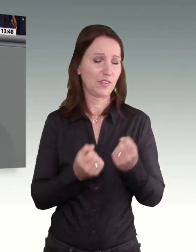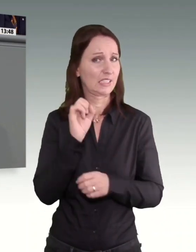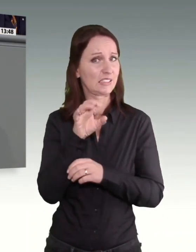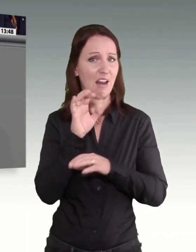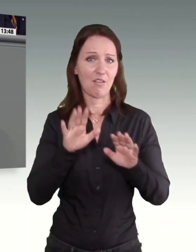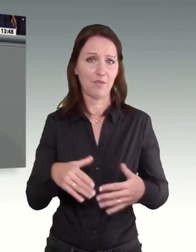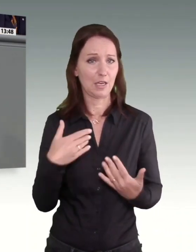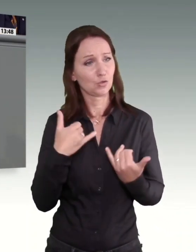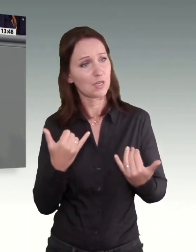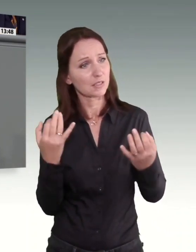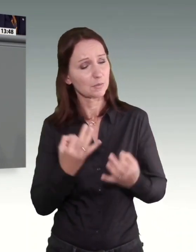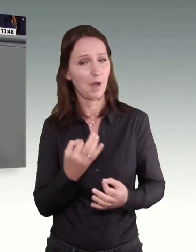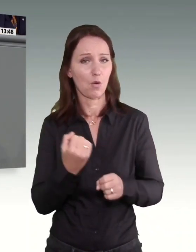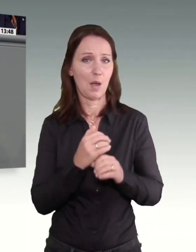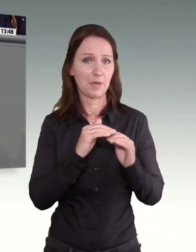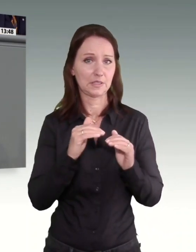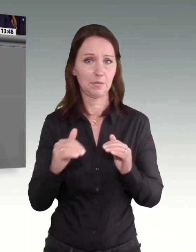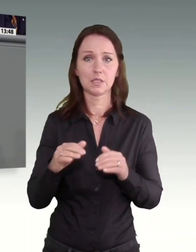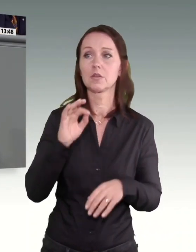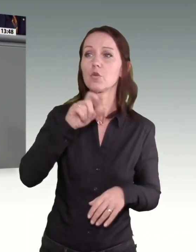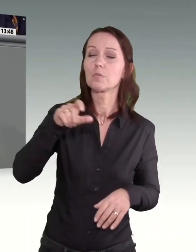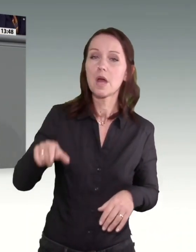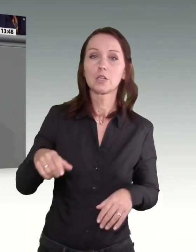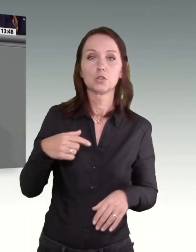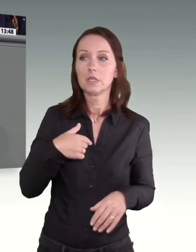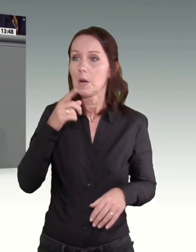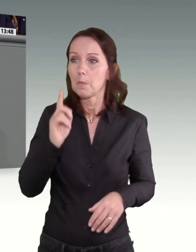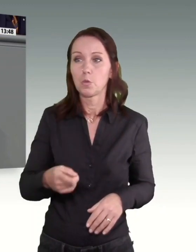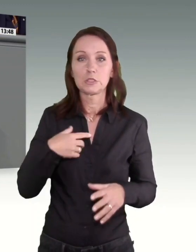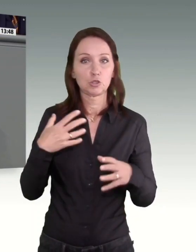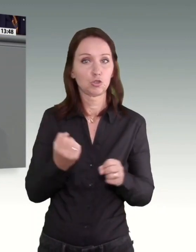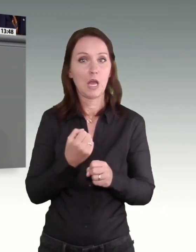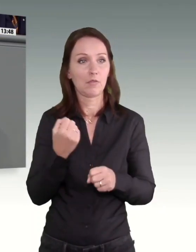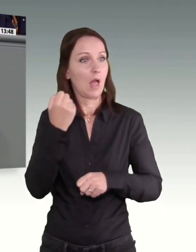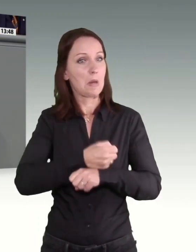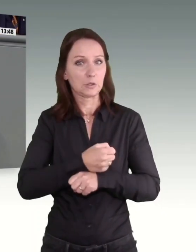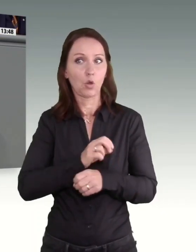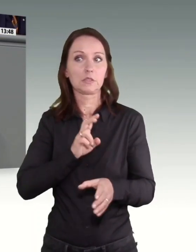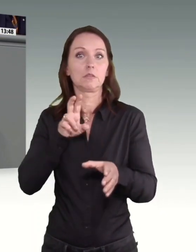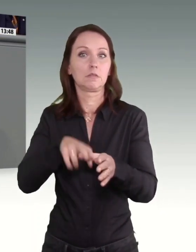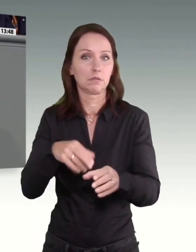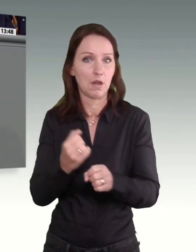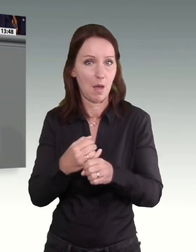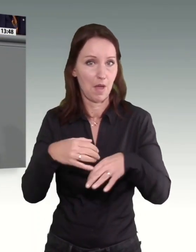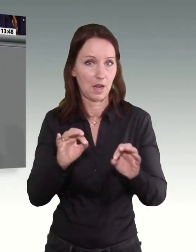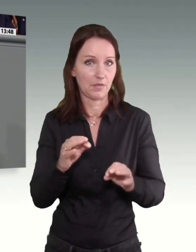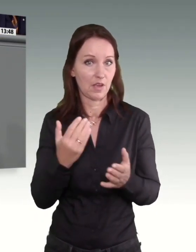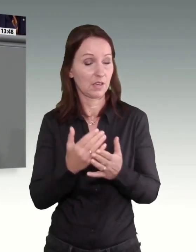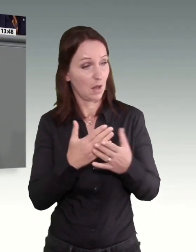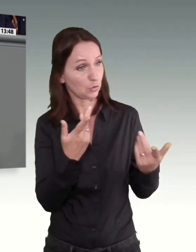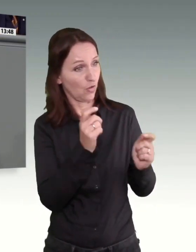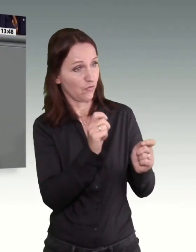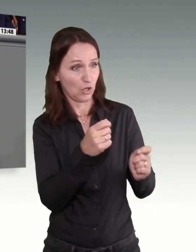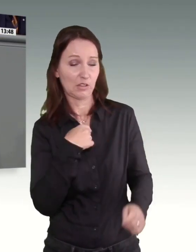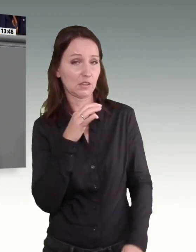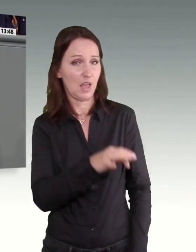Arbeitsplätze brauchen für Menschen, die den Einstieg in Arbeit finden müssen. Deshalb halten wir von Ihrem Vorschlag überhaupt gar